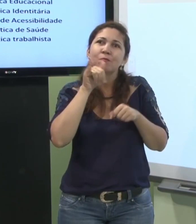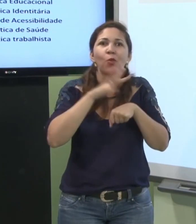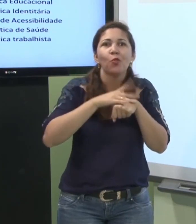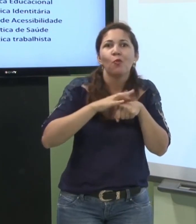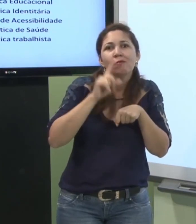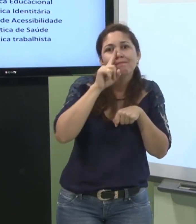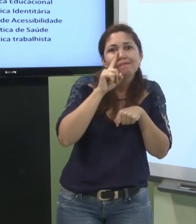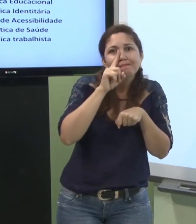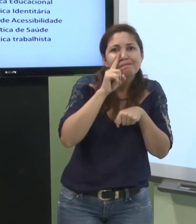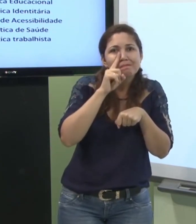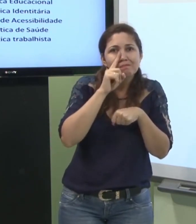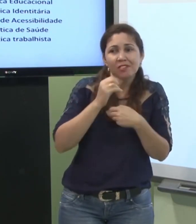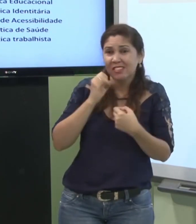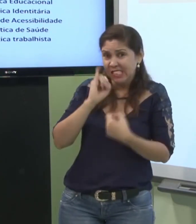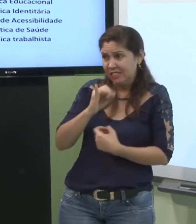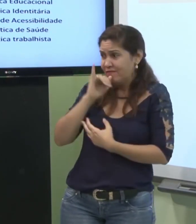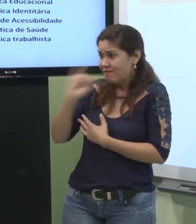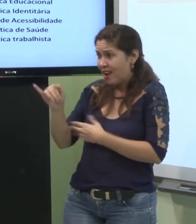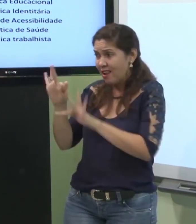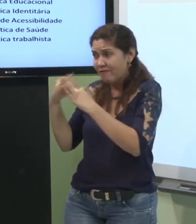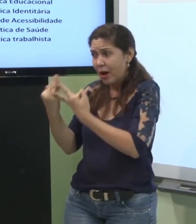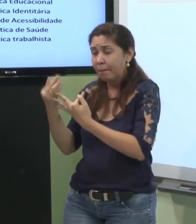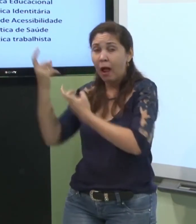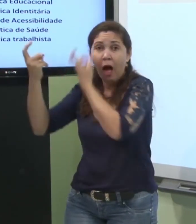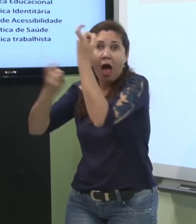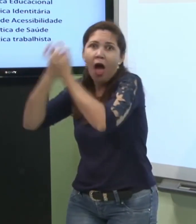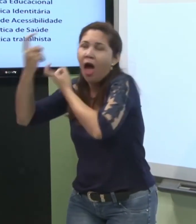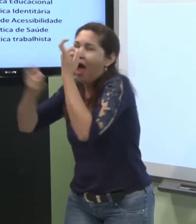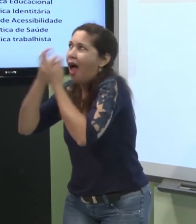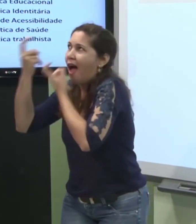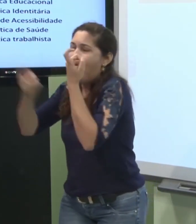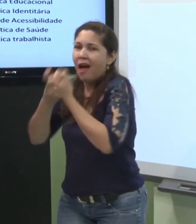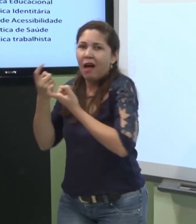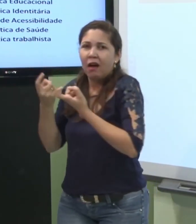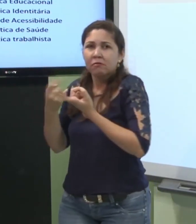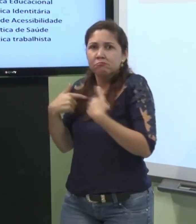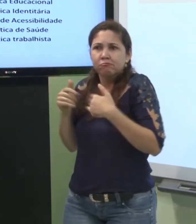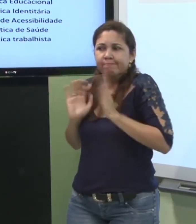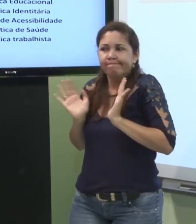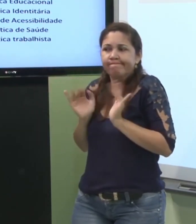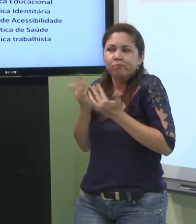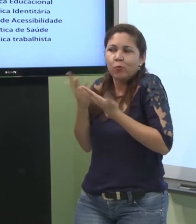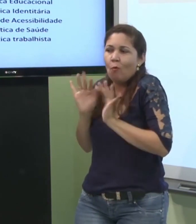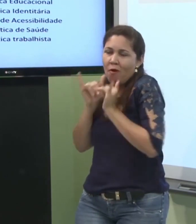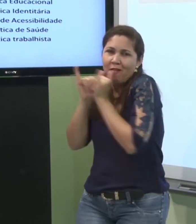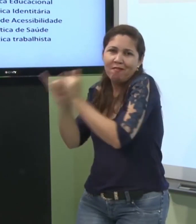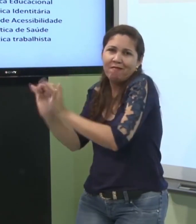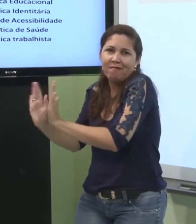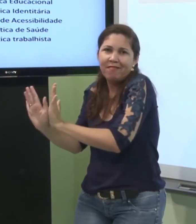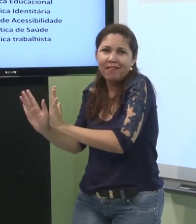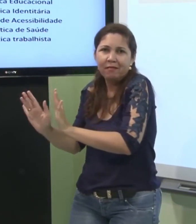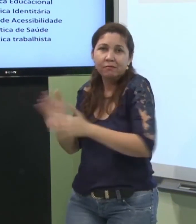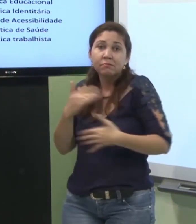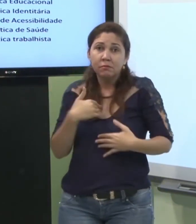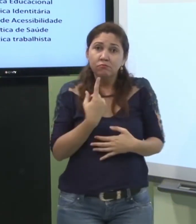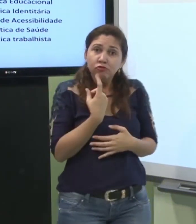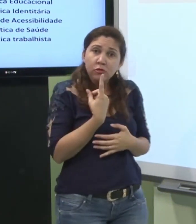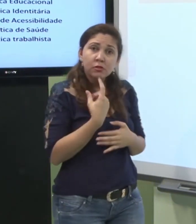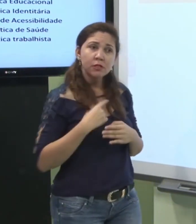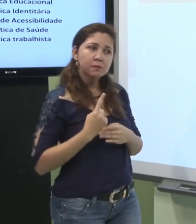alguma doença contagiosa senão a família vai ficar preocupada então ele não quer falar com a